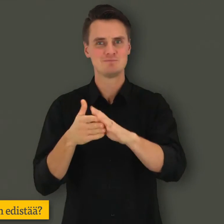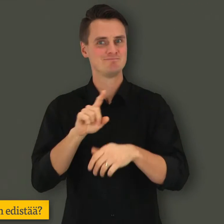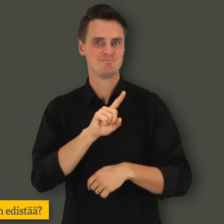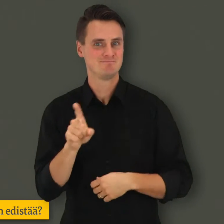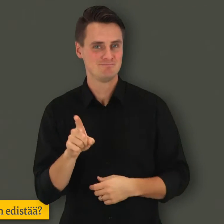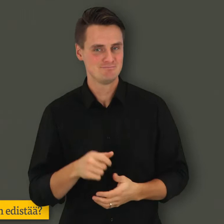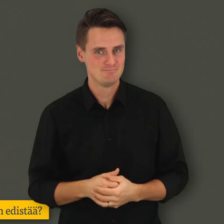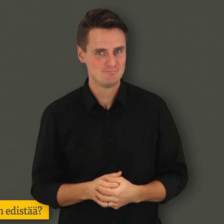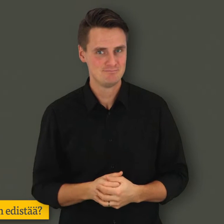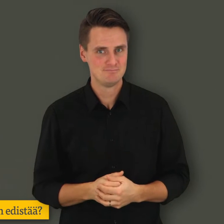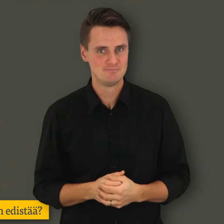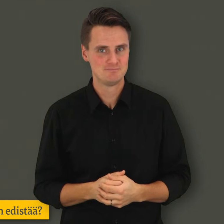erotteluperusteet.